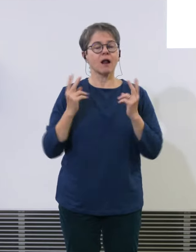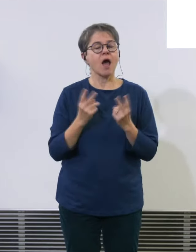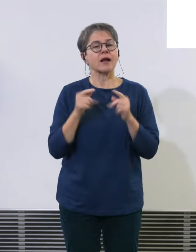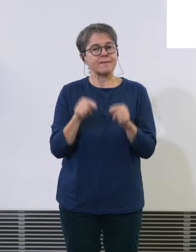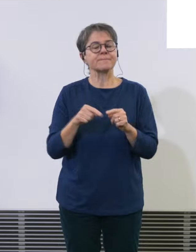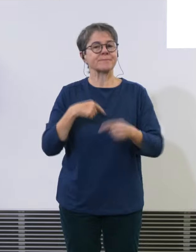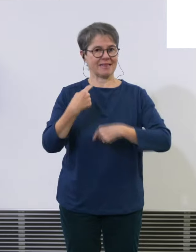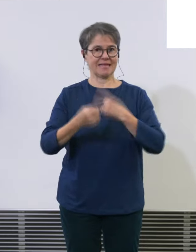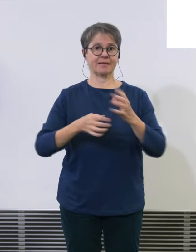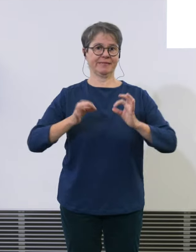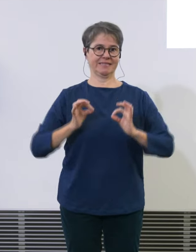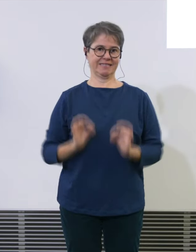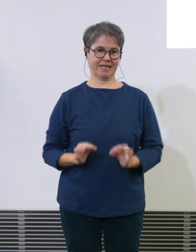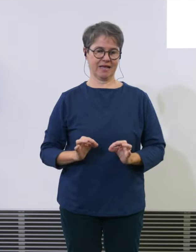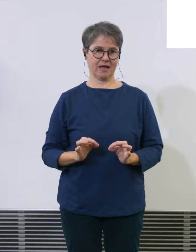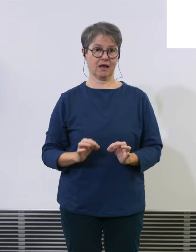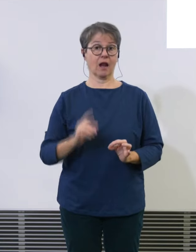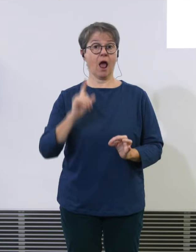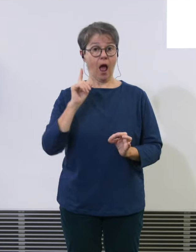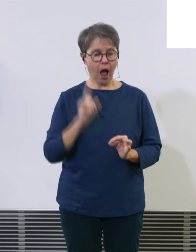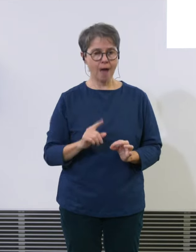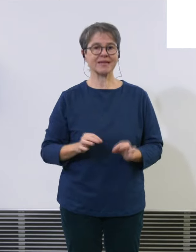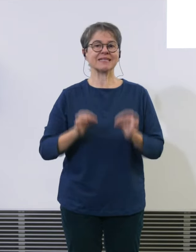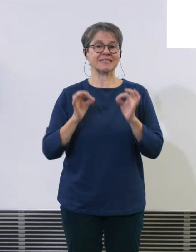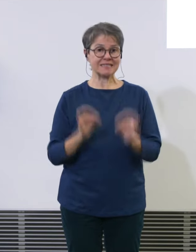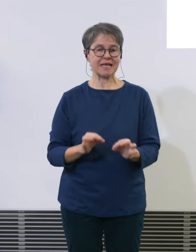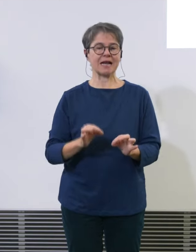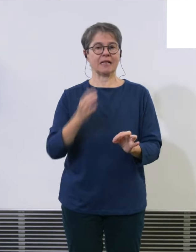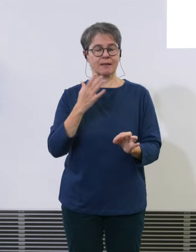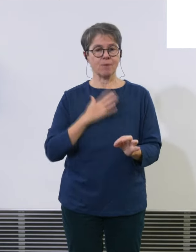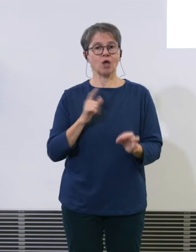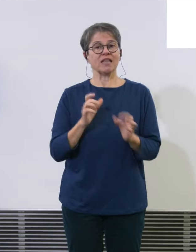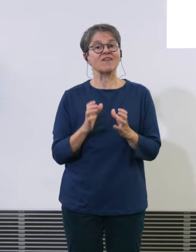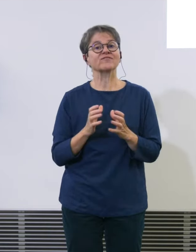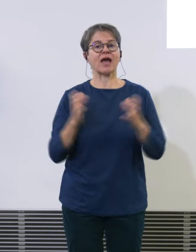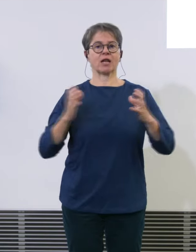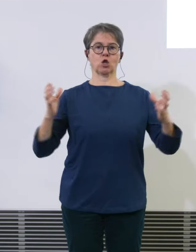sind aber zu vergräsern. Und das ist eine easy Anstrebung in den nächsten Zeiten.